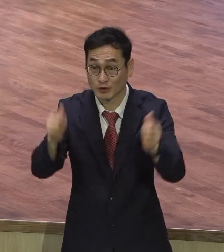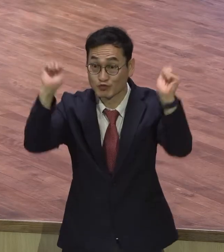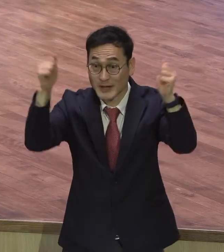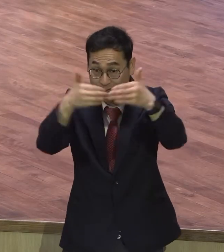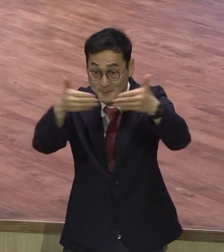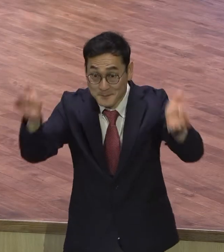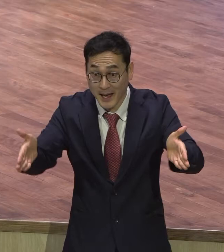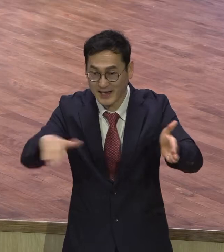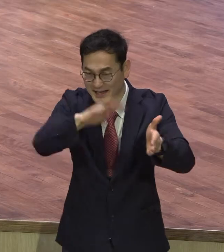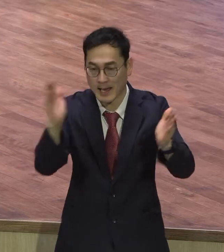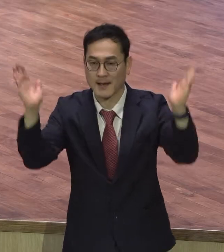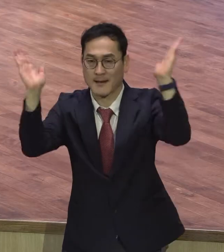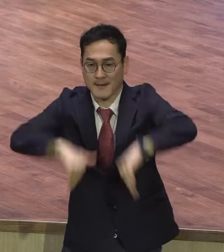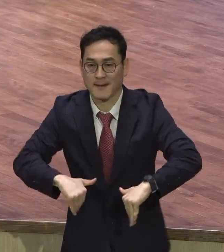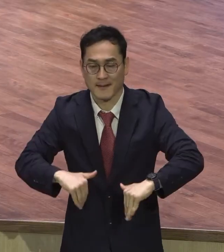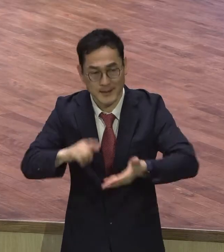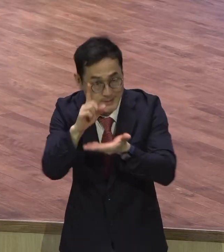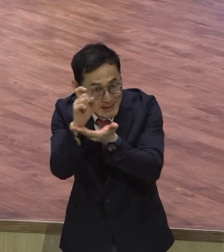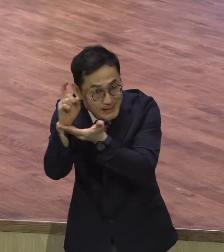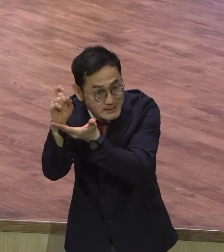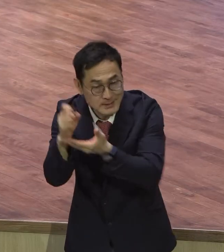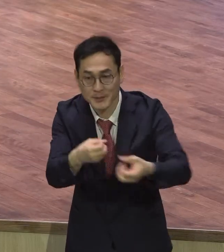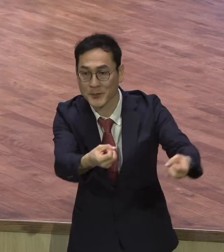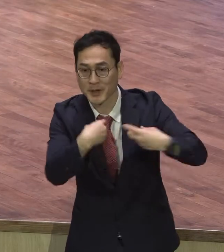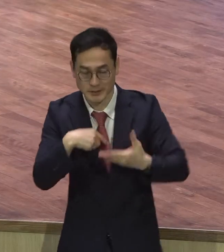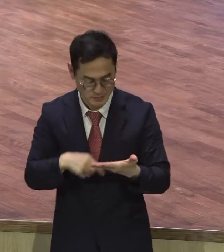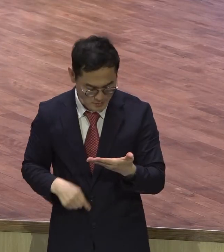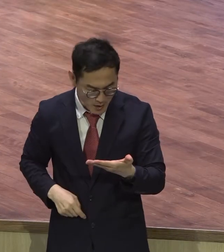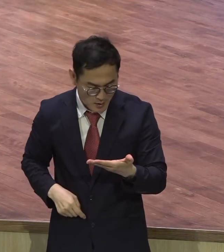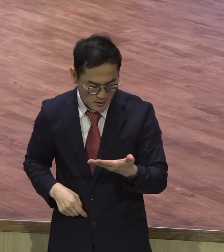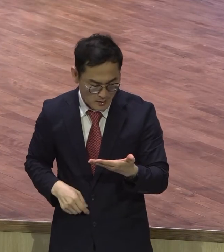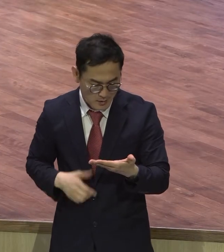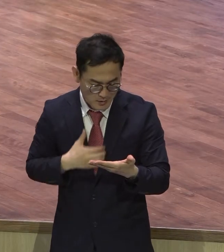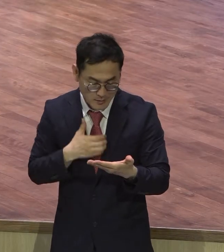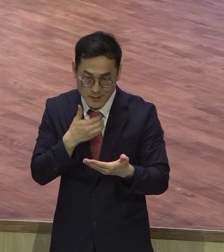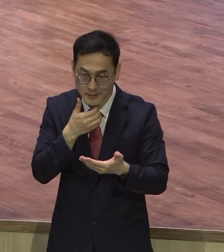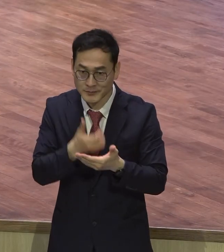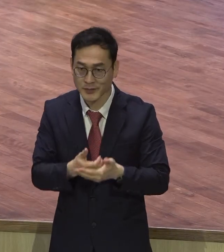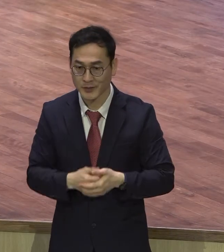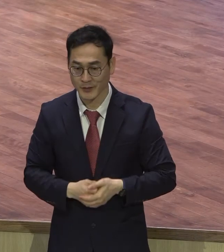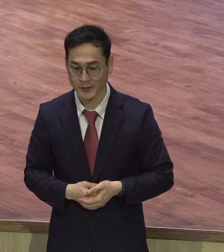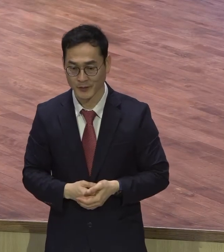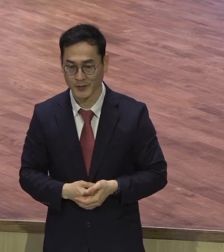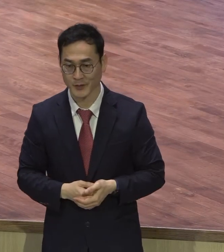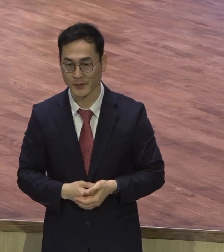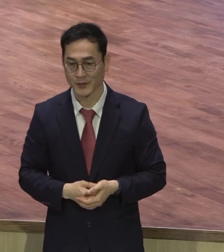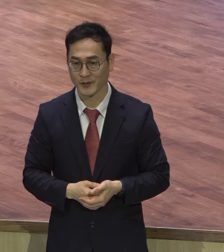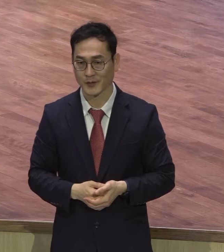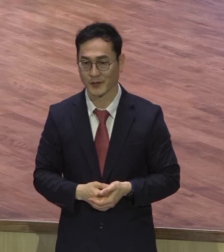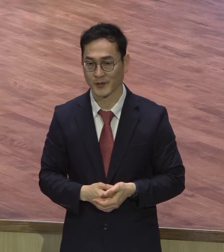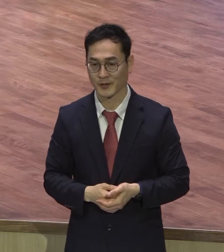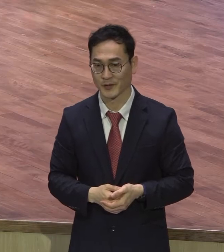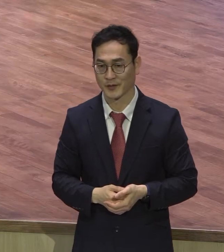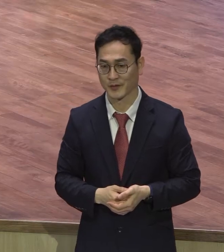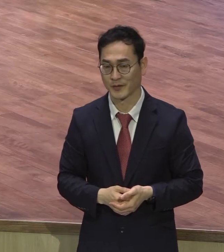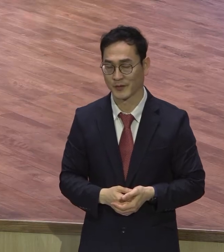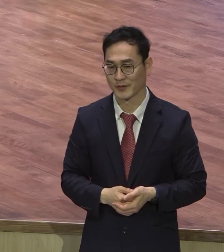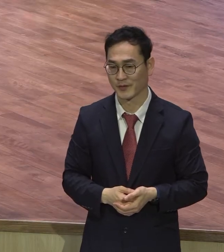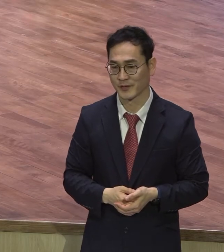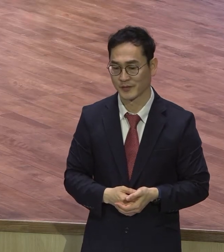우리 교회 최고 참 장로 김정수 장로님도 그 참수겠대. 우리 김정수 장로님은 지금 제주도에서 일을 하는데 매주 올라와서